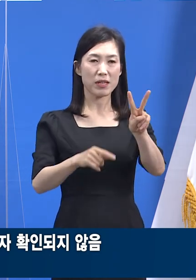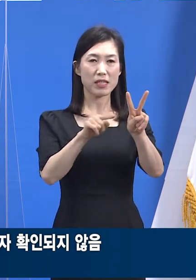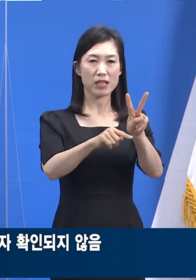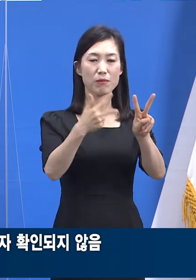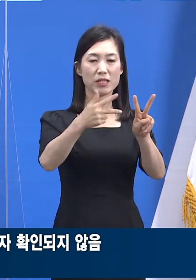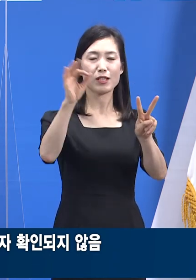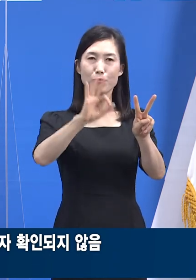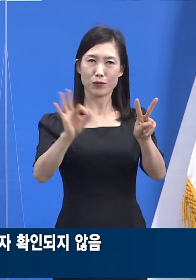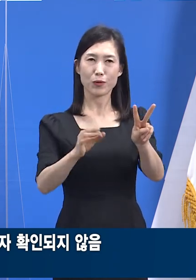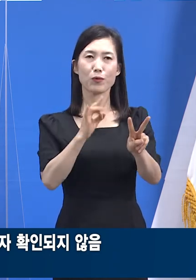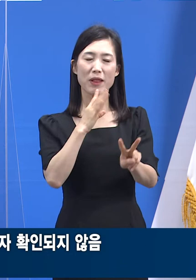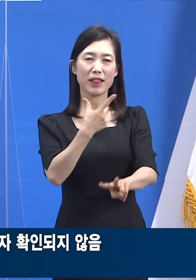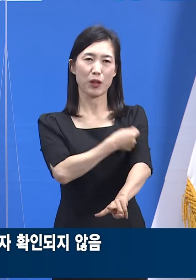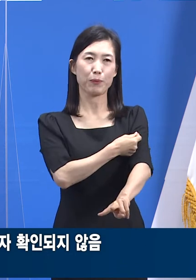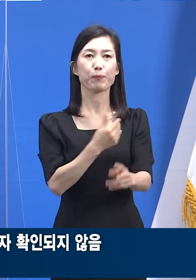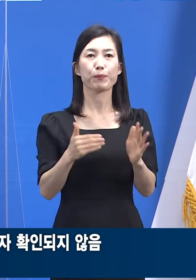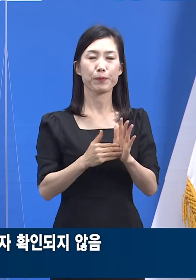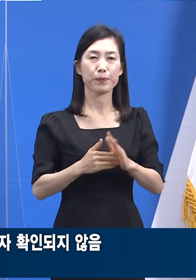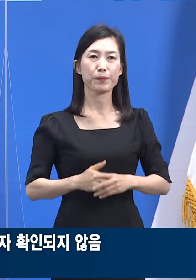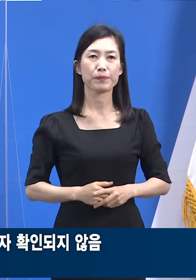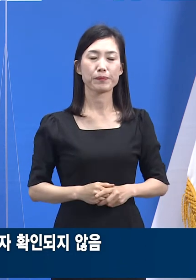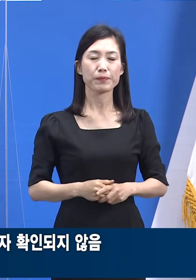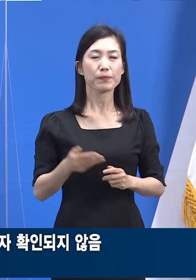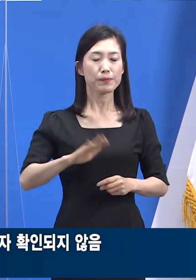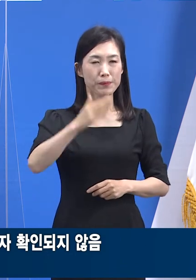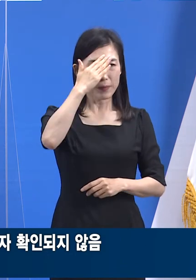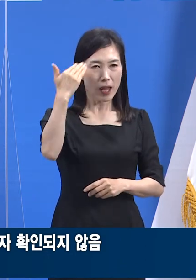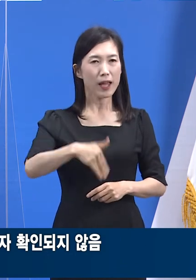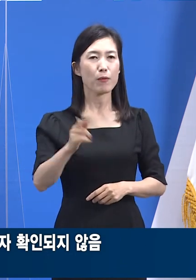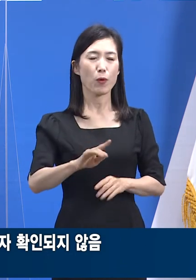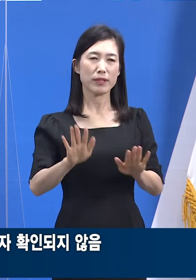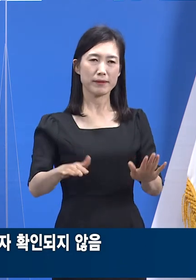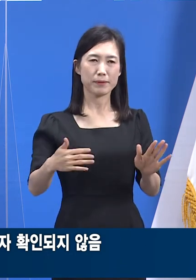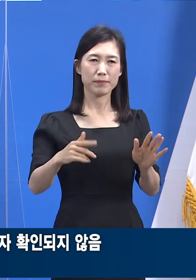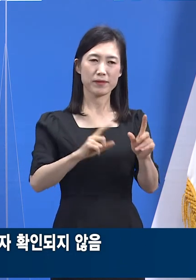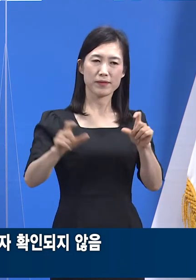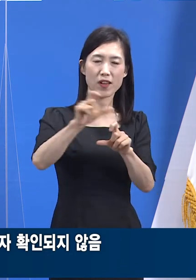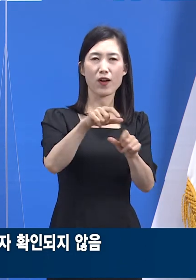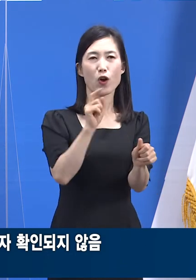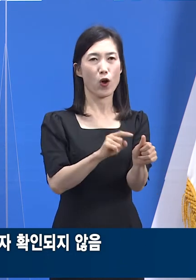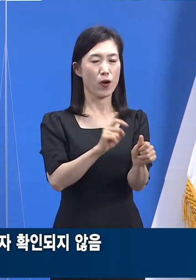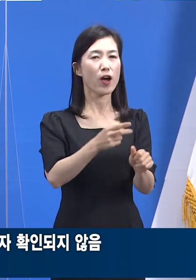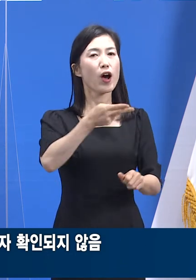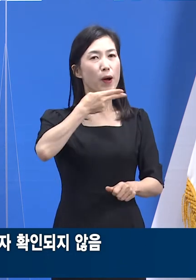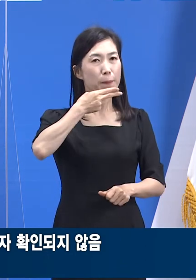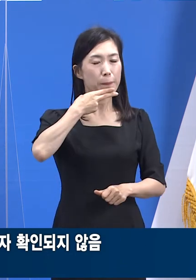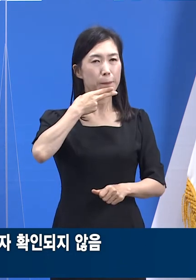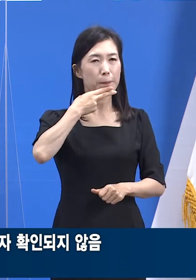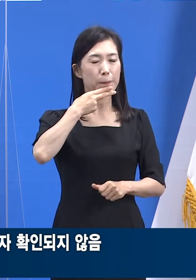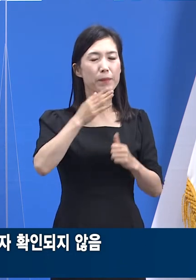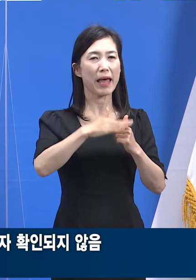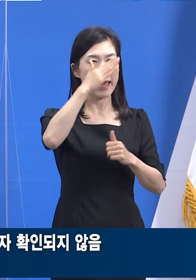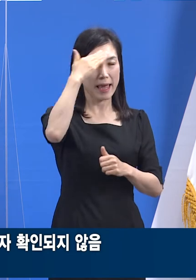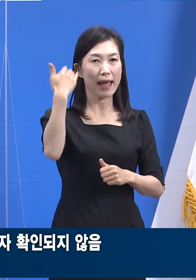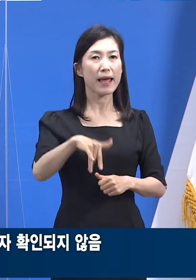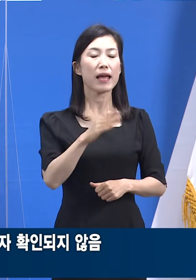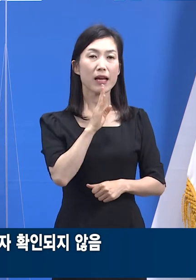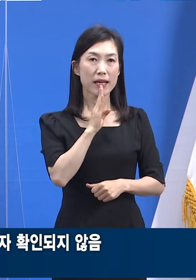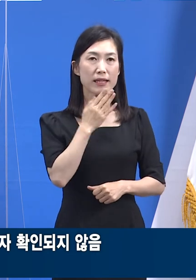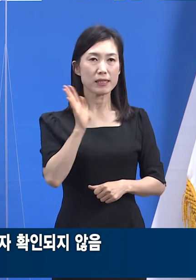%로 보고되었습니다. 다행히 아직까지 환자들 중 확진자가 발생하지는 않았지만